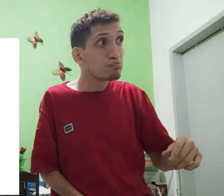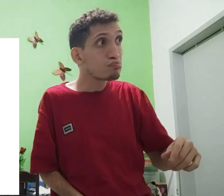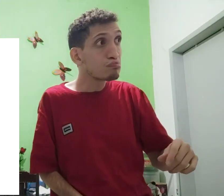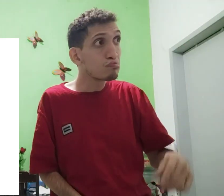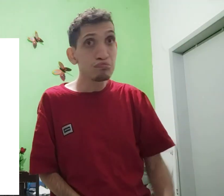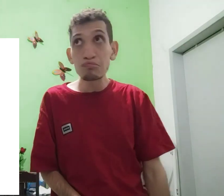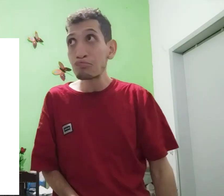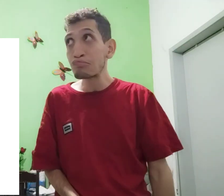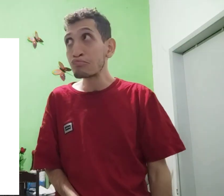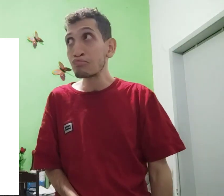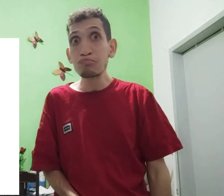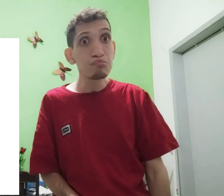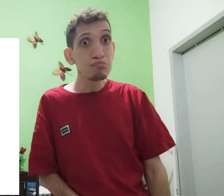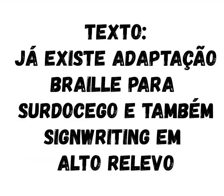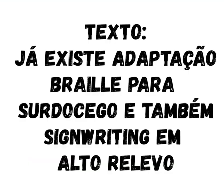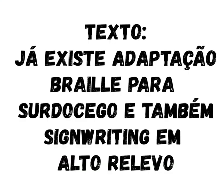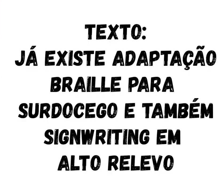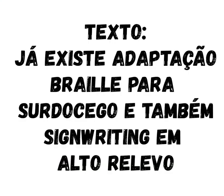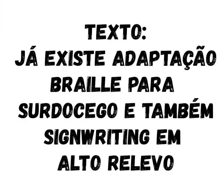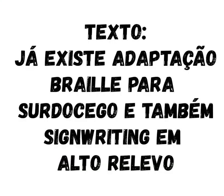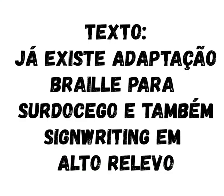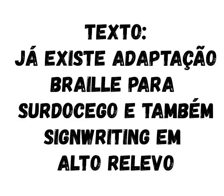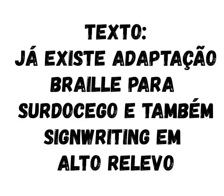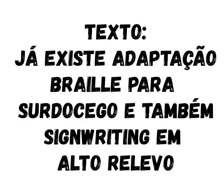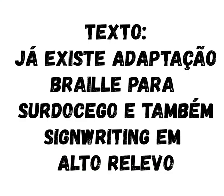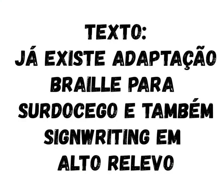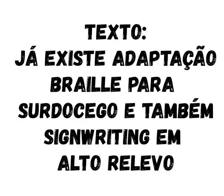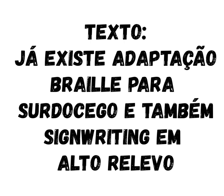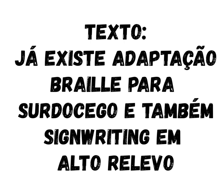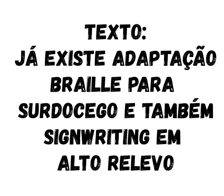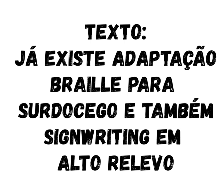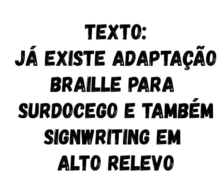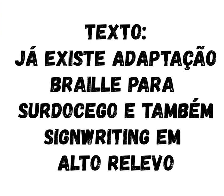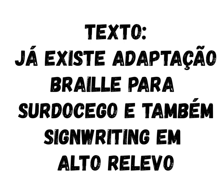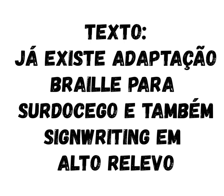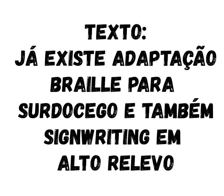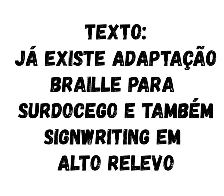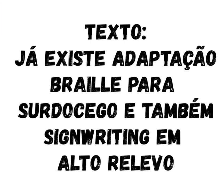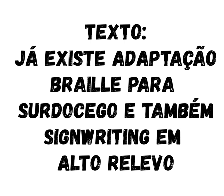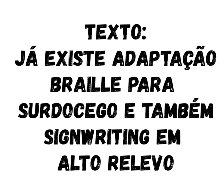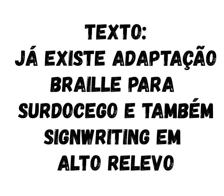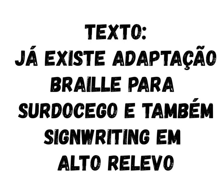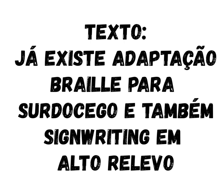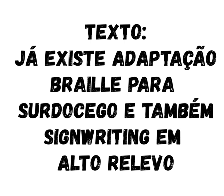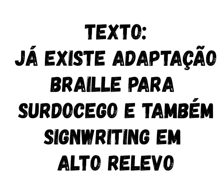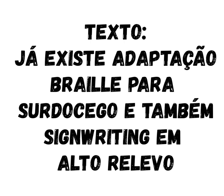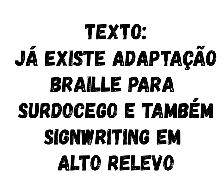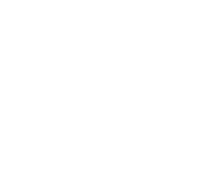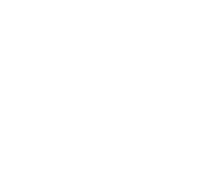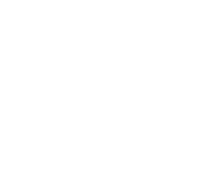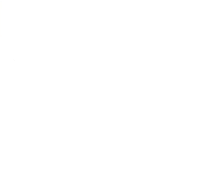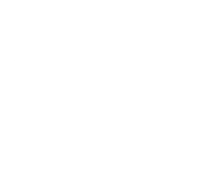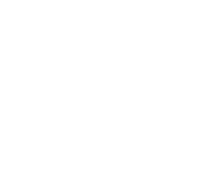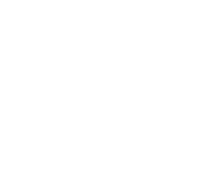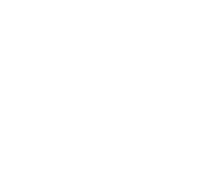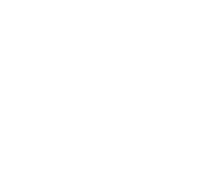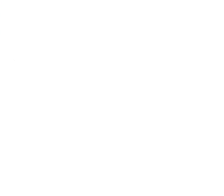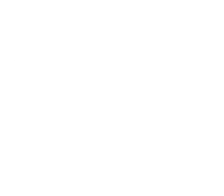Carlos informa que não sabia. Um texto na tela é isso. Já existe adaptação braille para surdo-cegos e também SideRance em alto